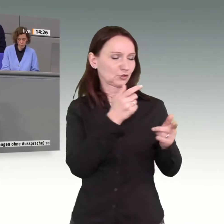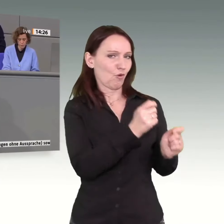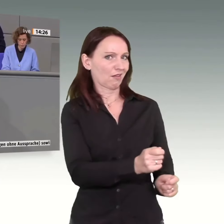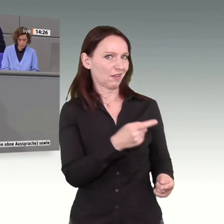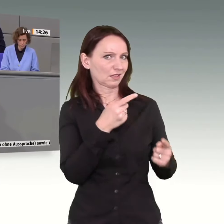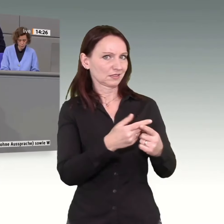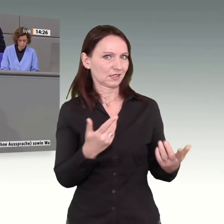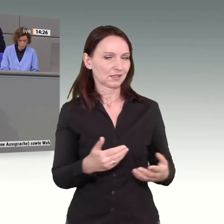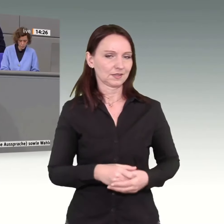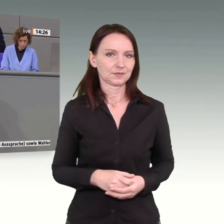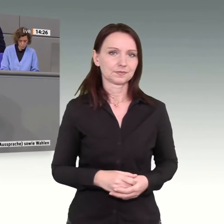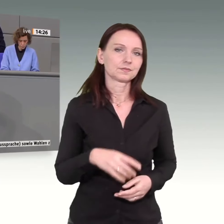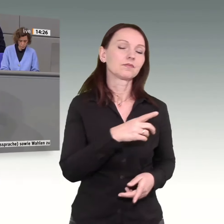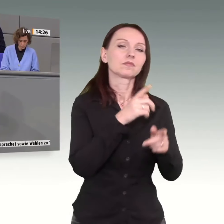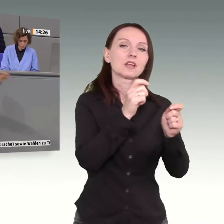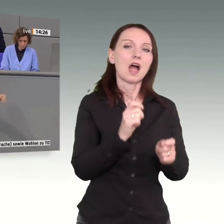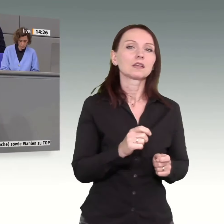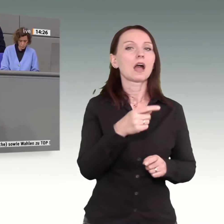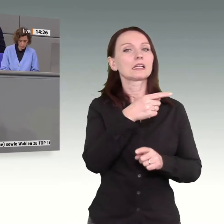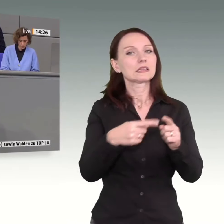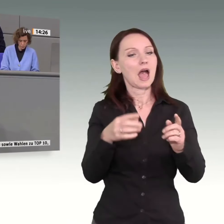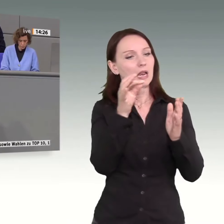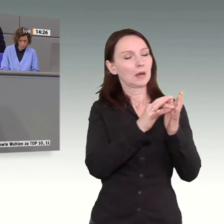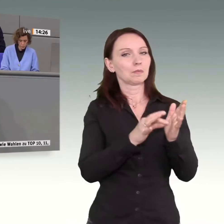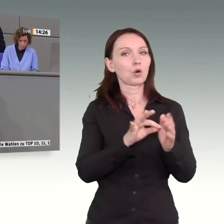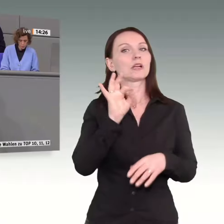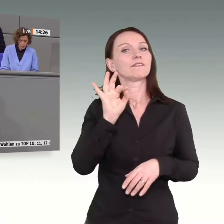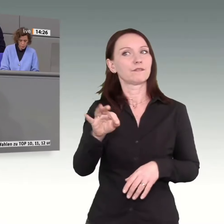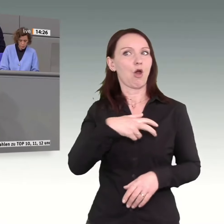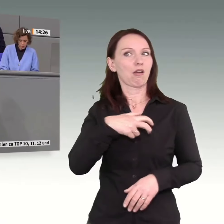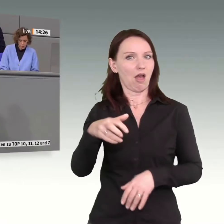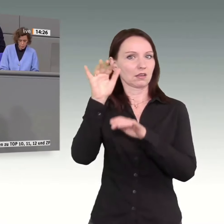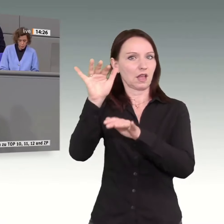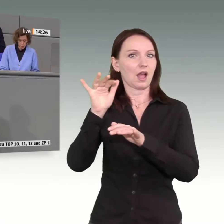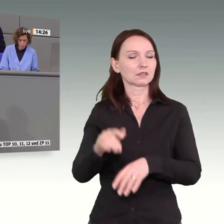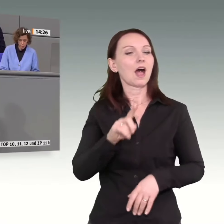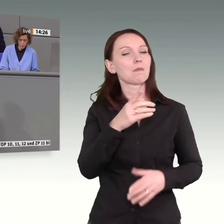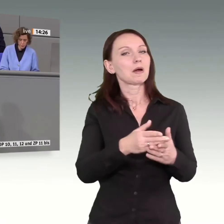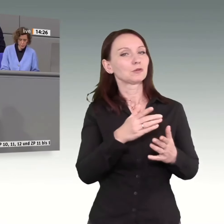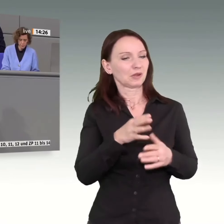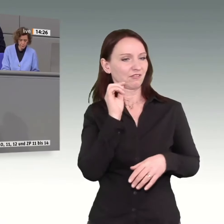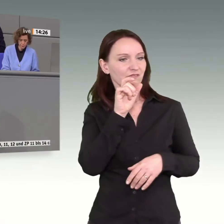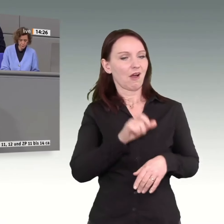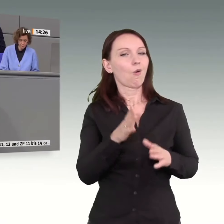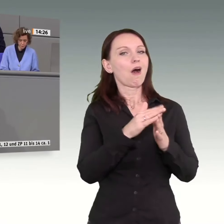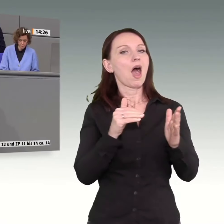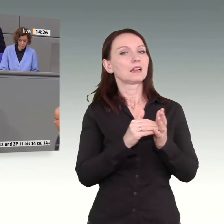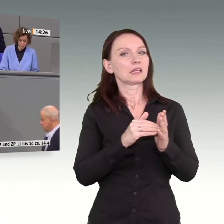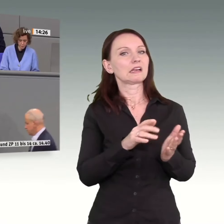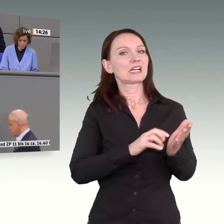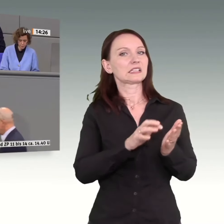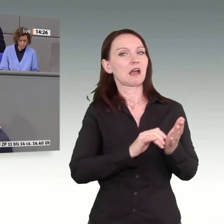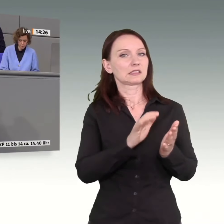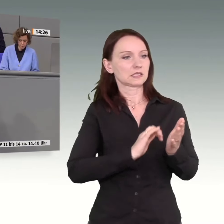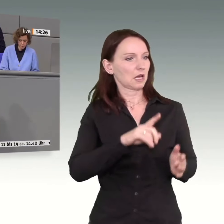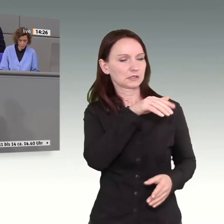stehen einige Punkte für Reiche, aber die Aldi-Kassiererin kommt gar nicht vor. Und wenn Sie sagen, ja, das ist ein Wirtschaftsantrag, dann sage